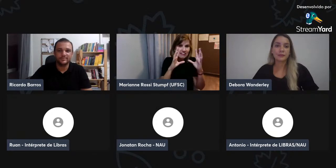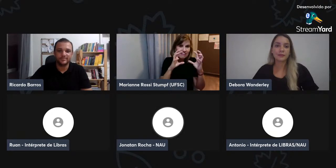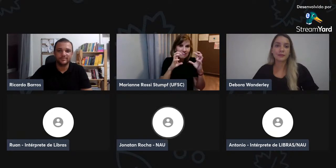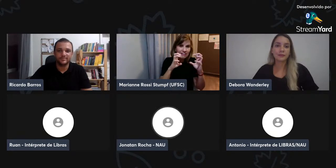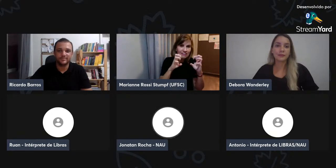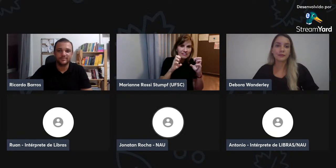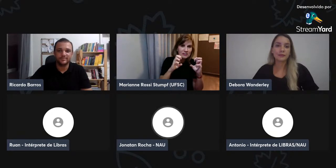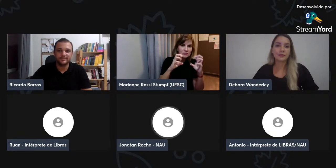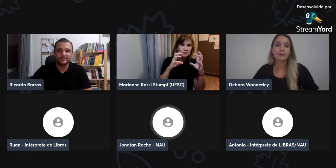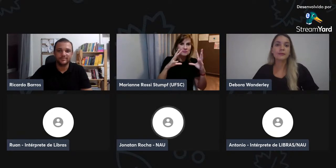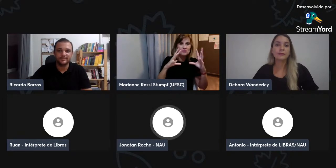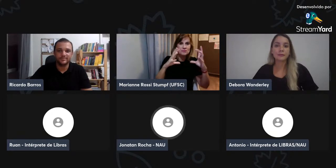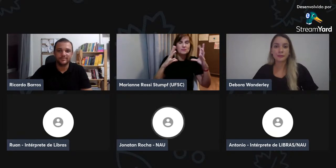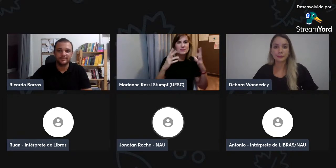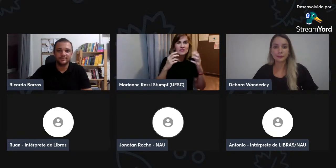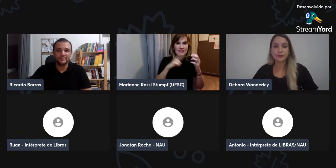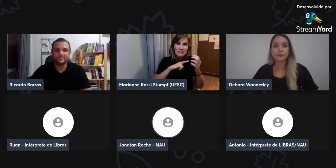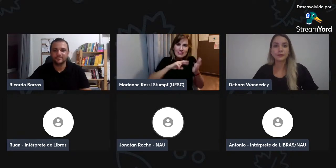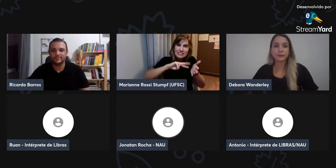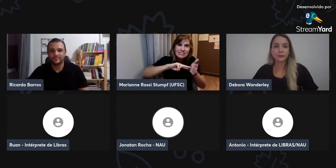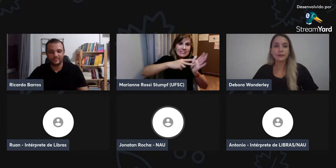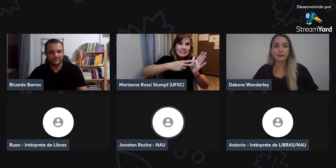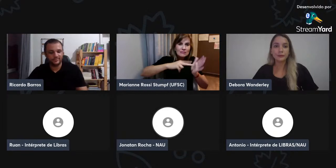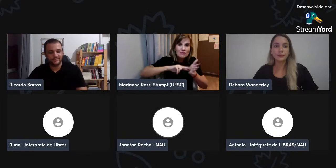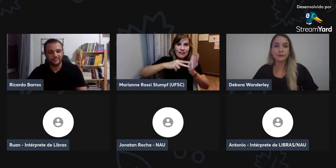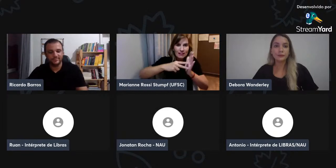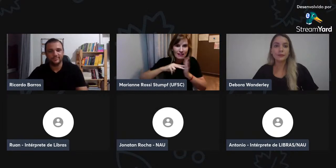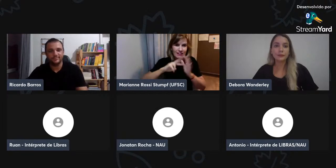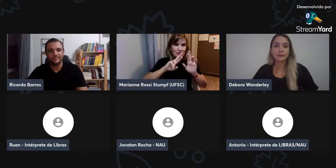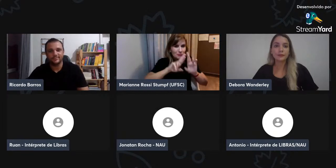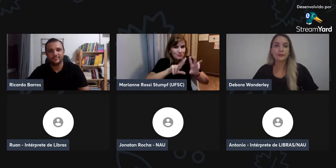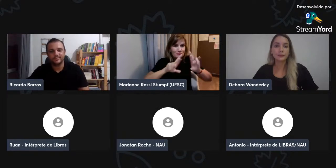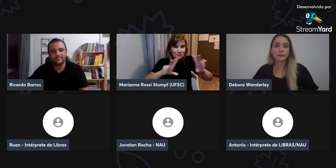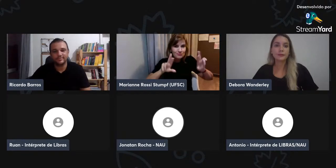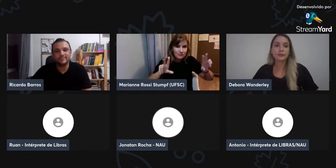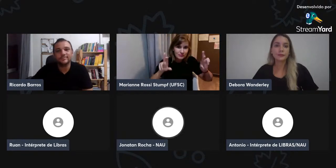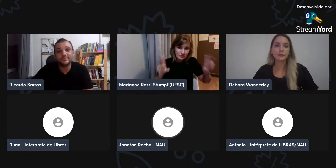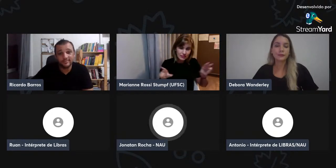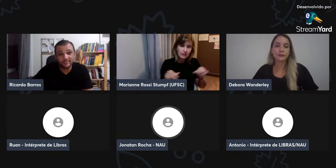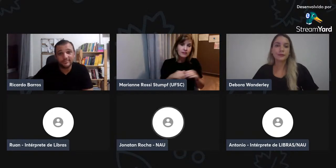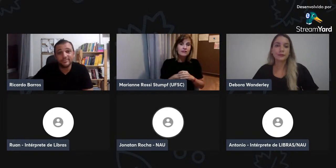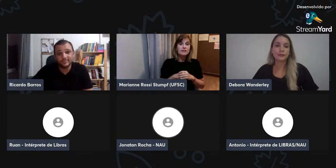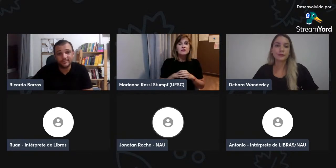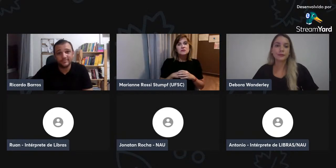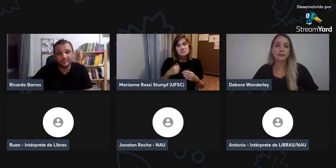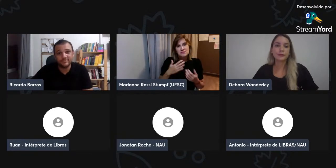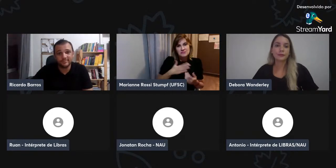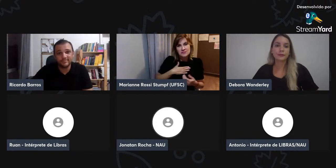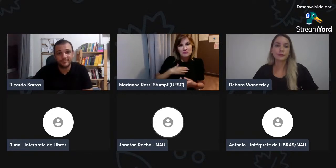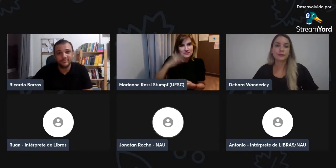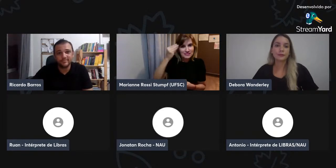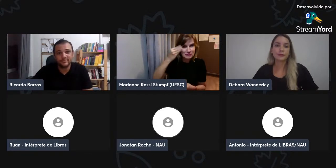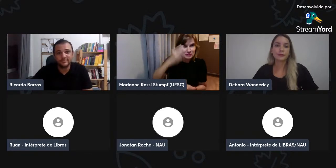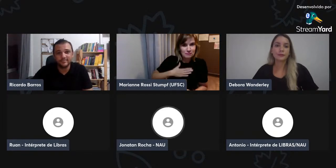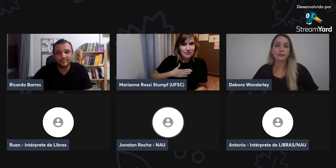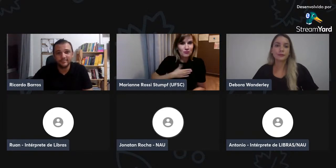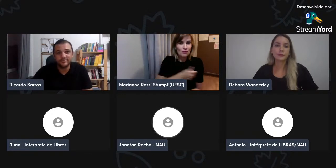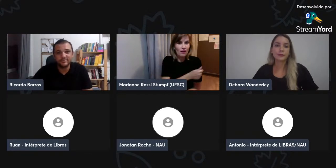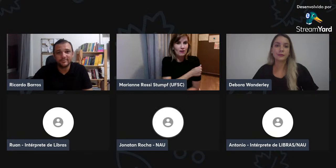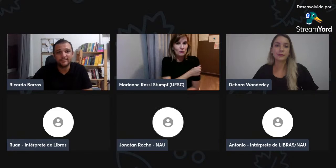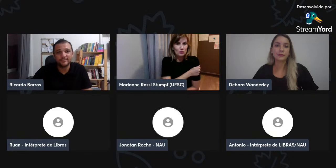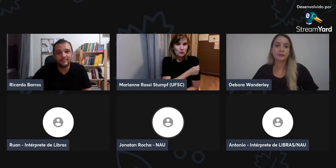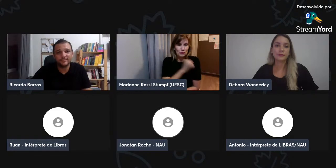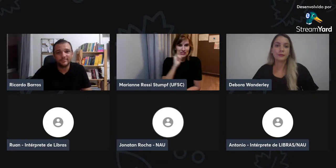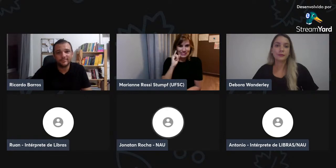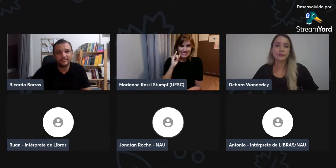por vezes perde os detalhes da configuração de mão. Então, na tradução, várias traduções diferentes.